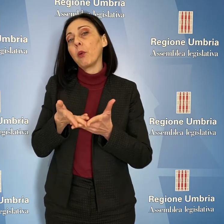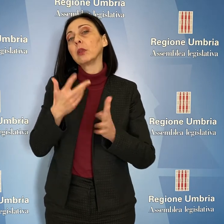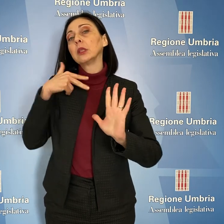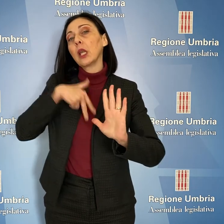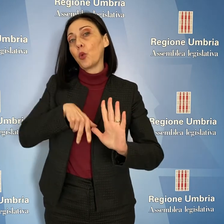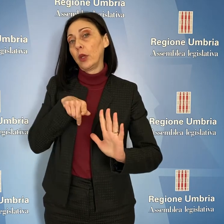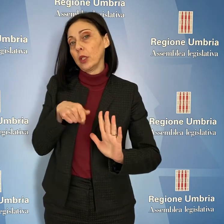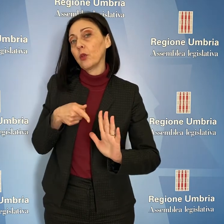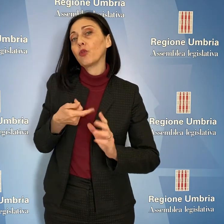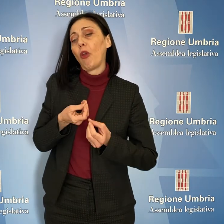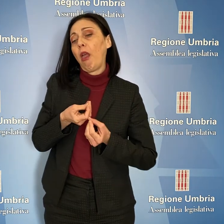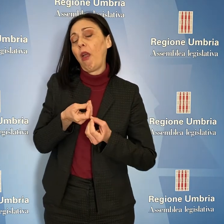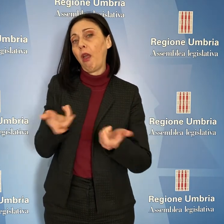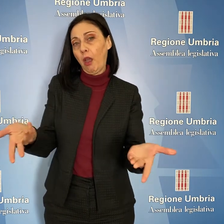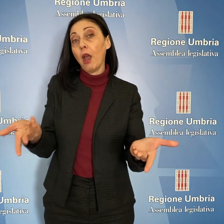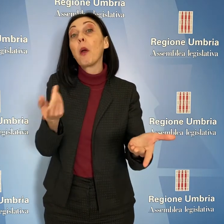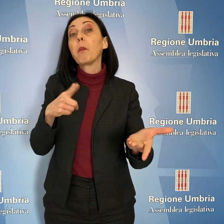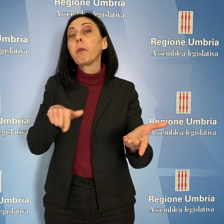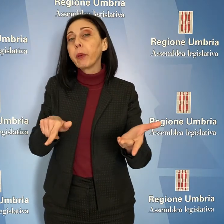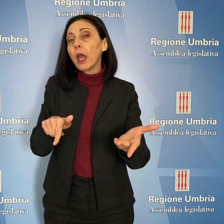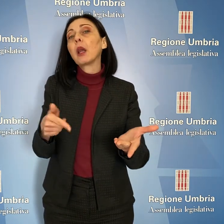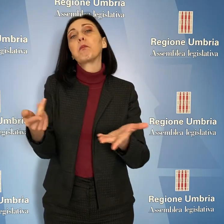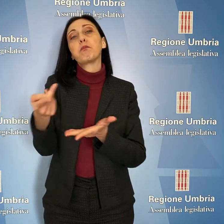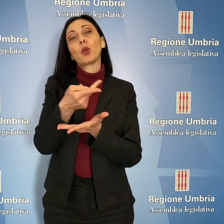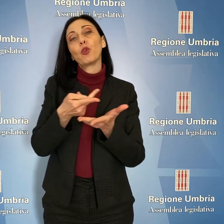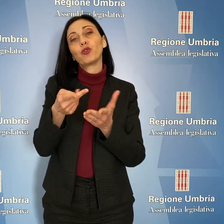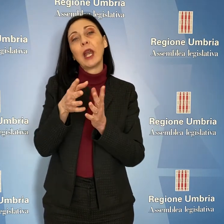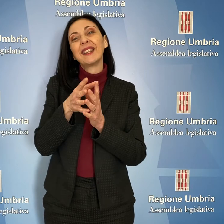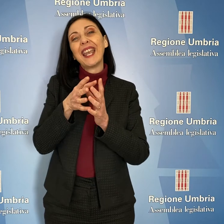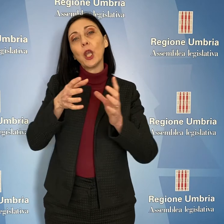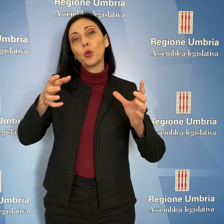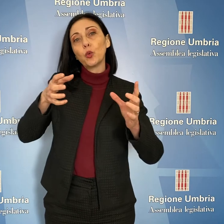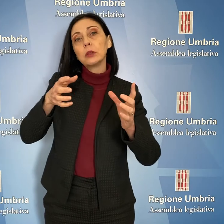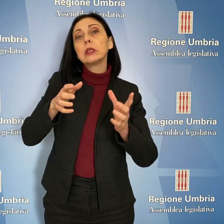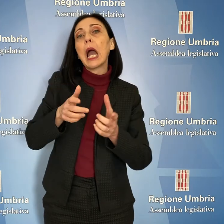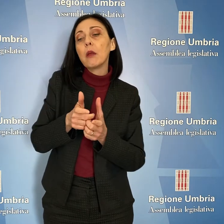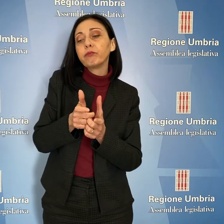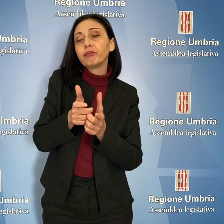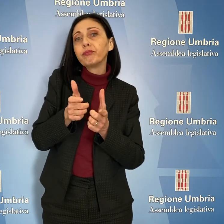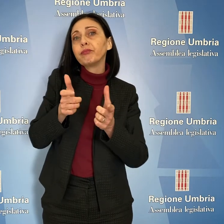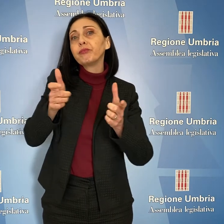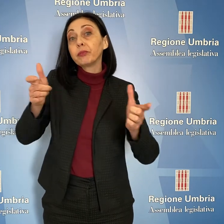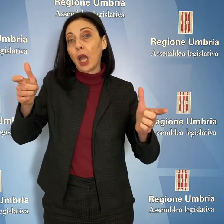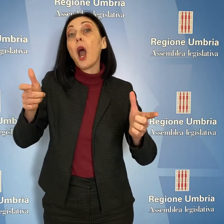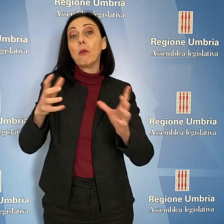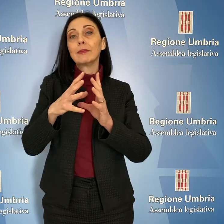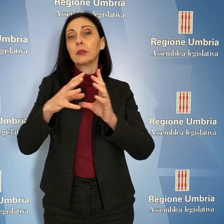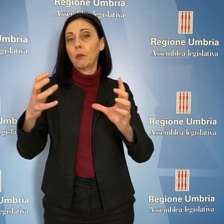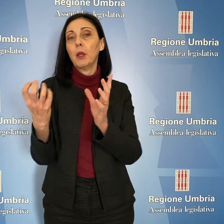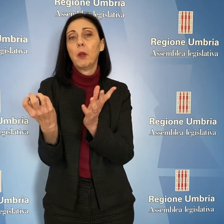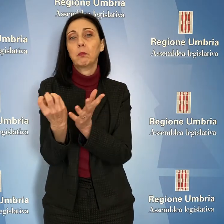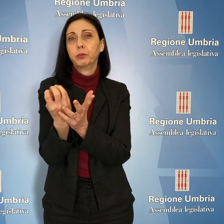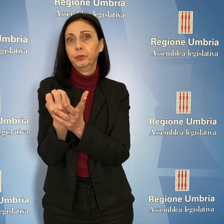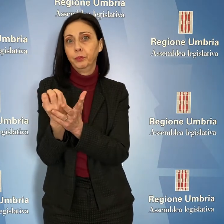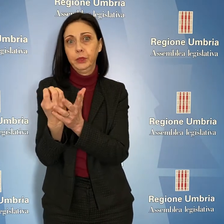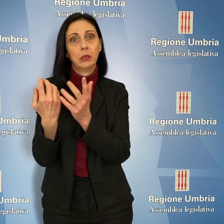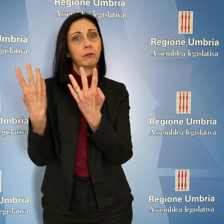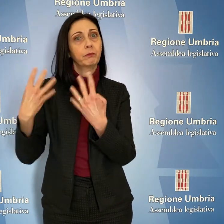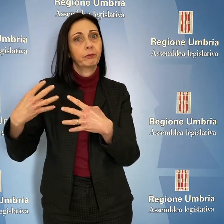sociali per sviluppare progetti industriali volti alla ripresa produttiva dello stabilimento, con l